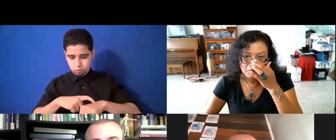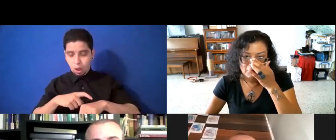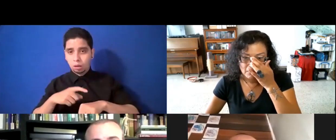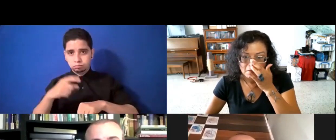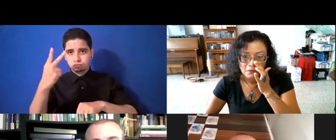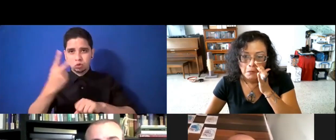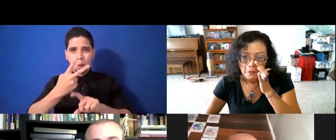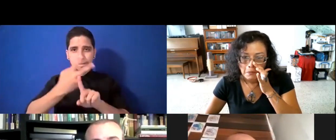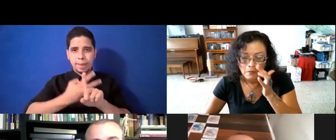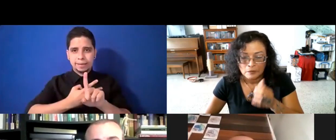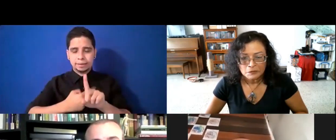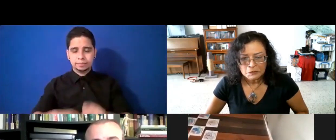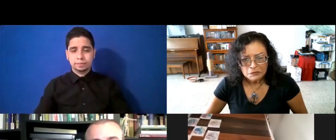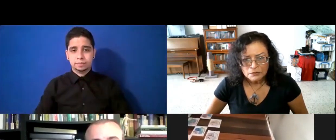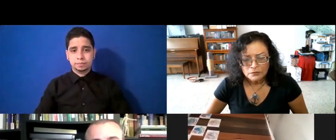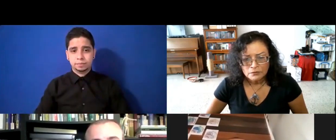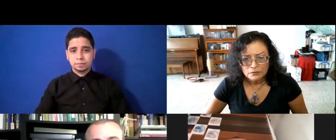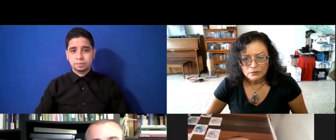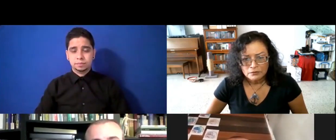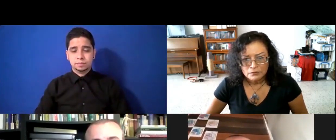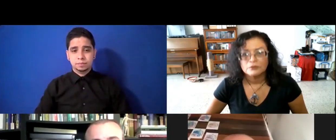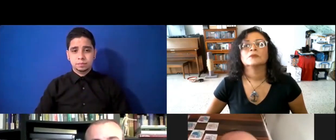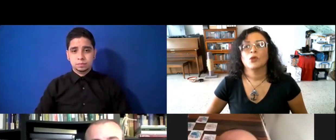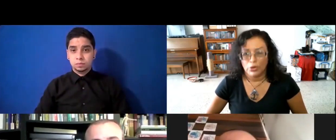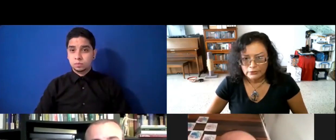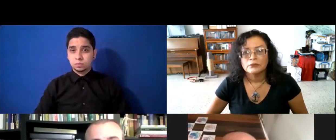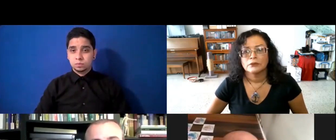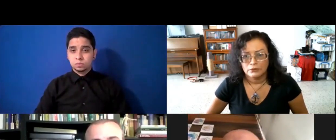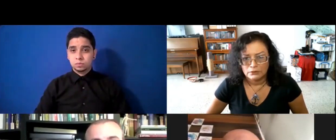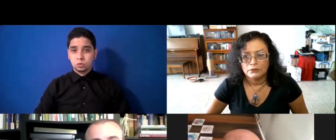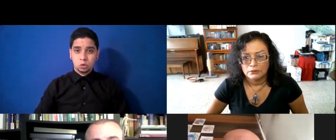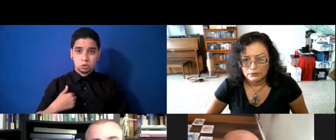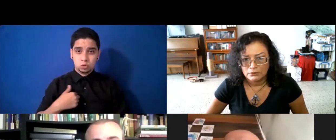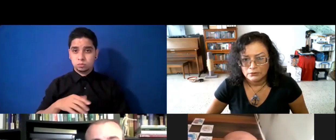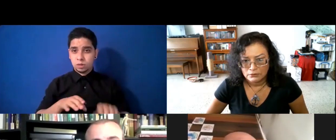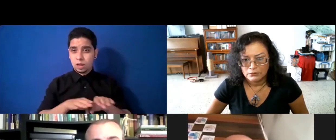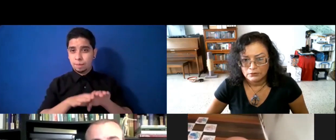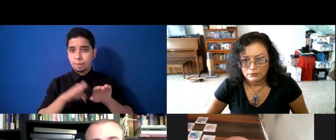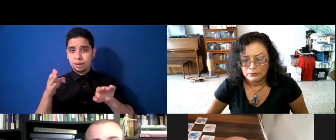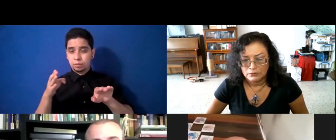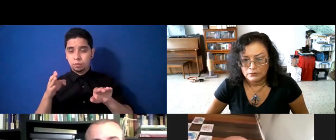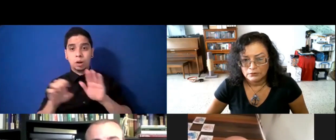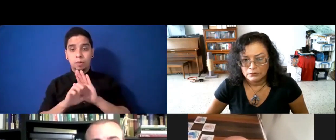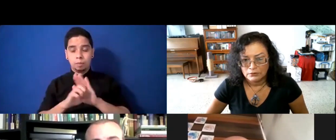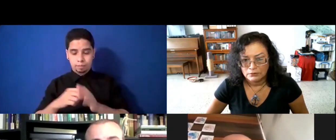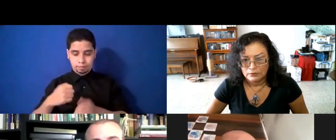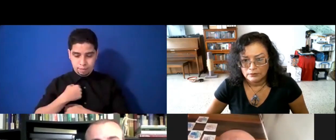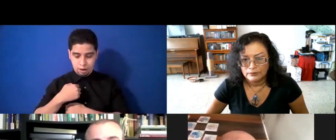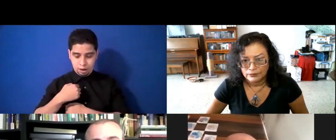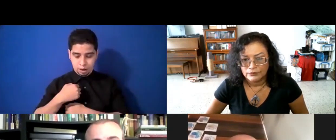luego de haber reabierto. Estuvimos un mes cerrado el mes de mayo, luego, perdón, el mes de abril. El